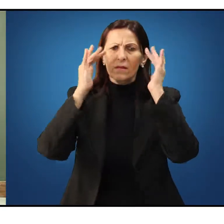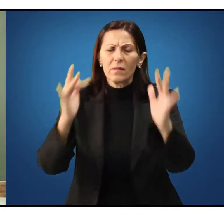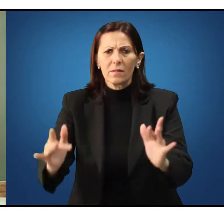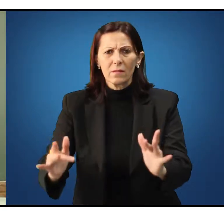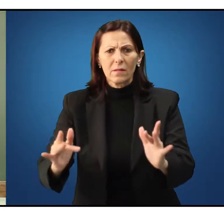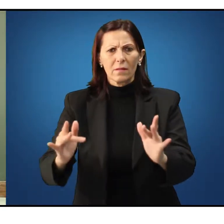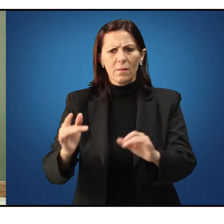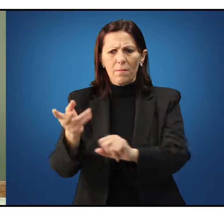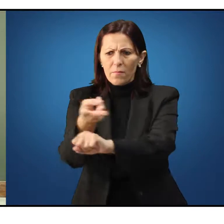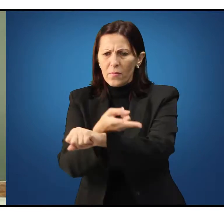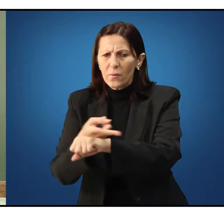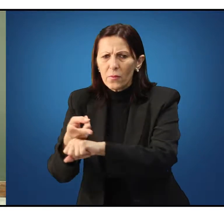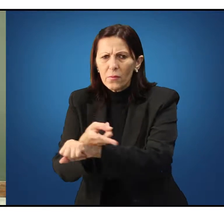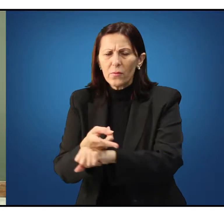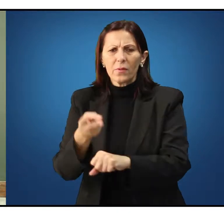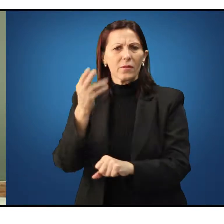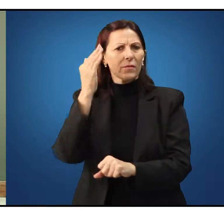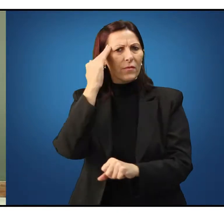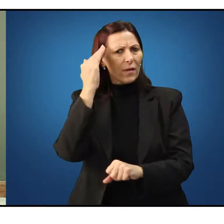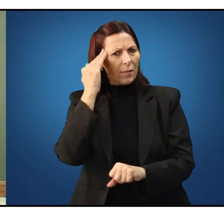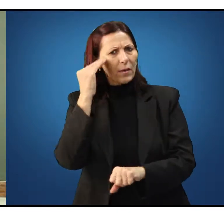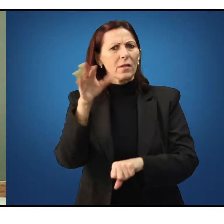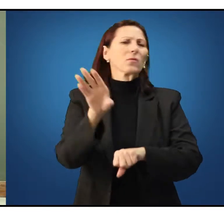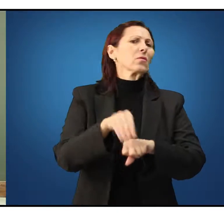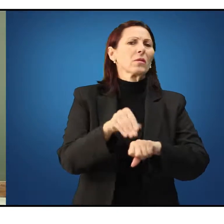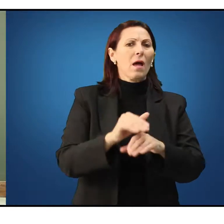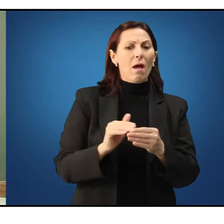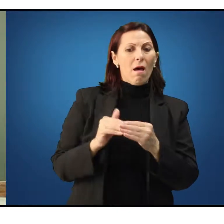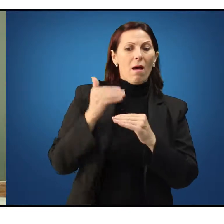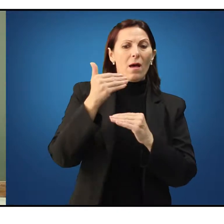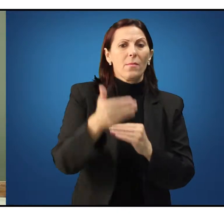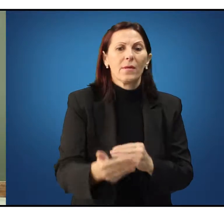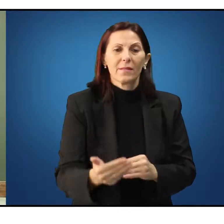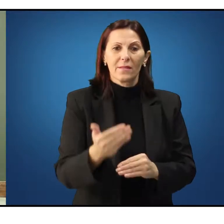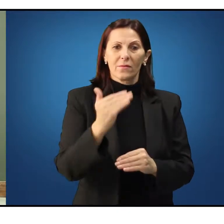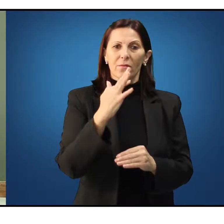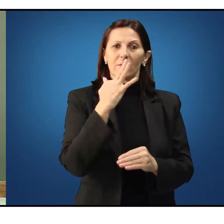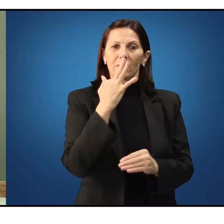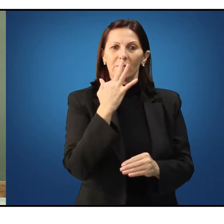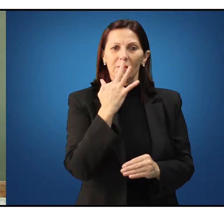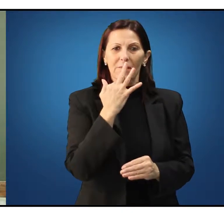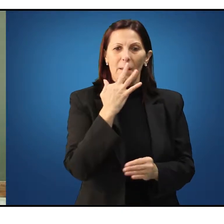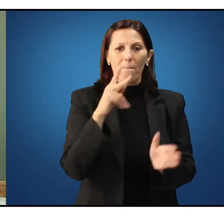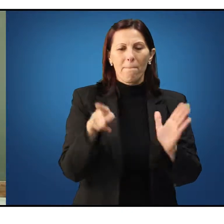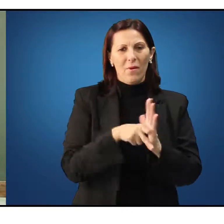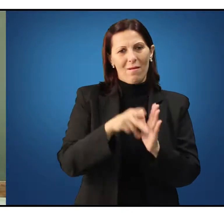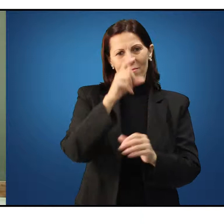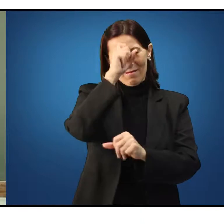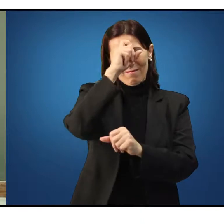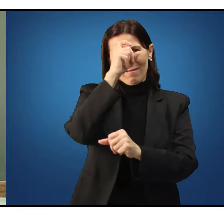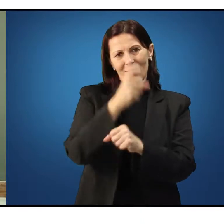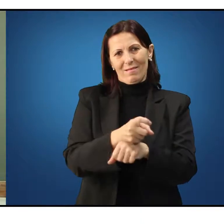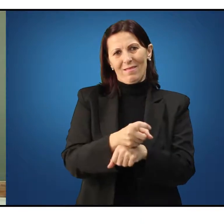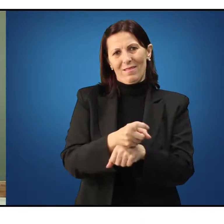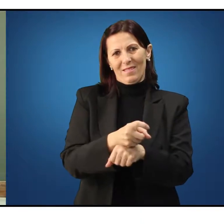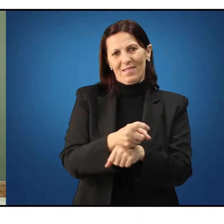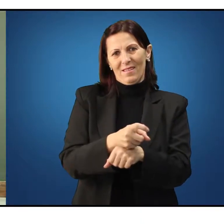atitude de busca do saber a partir do reconhecimento da própria ignorância. Ou seja,